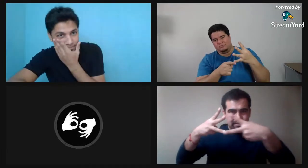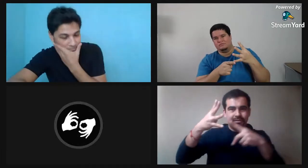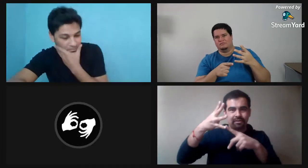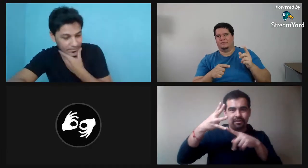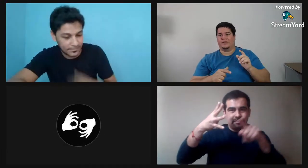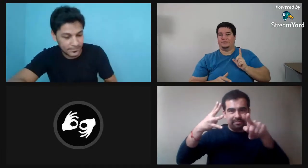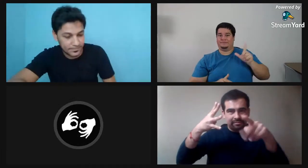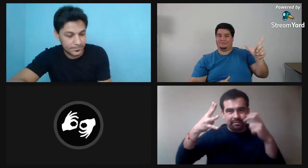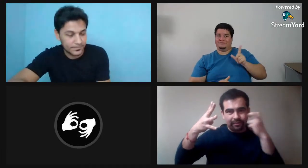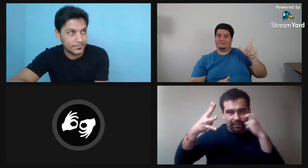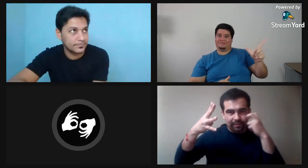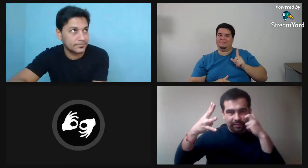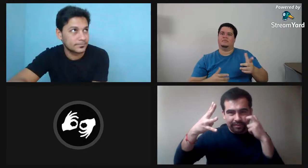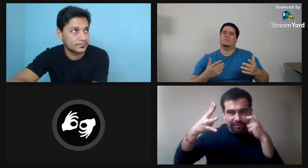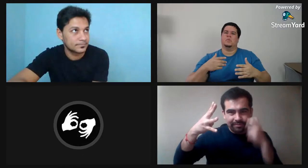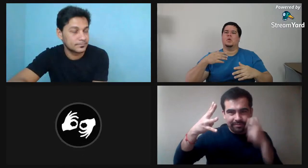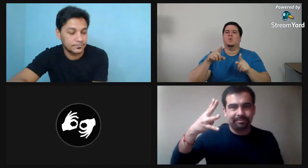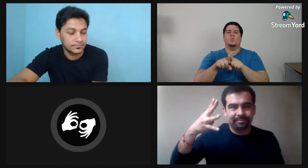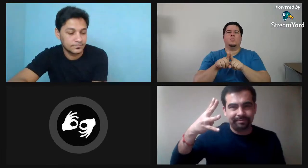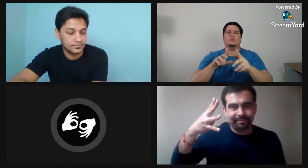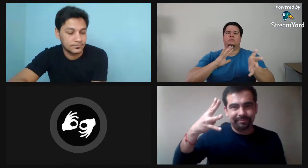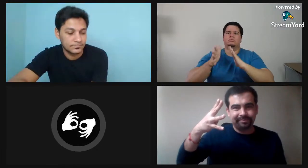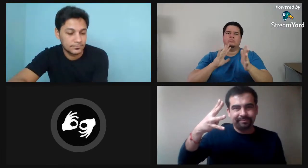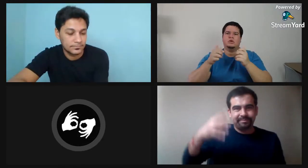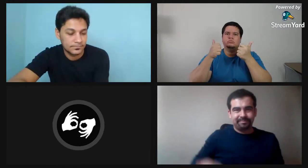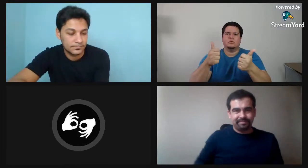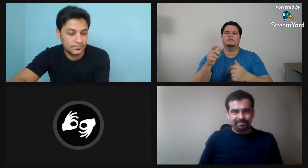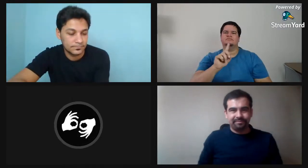dos hermanos oyentes y Fabio, yo soy el cuarto.